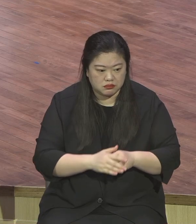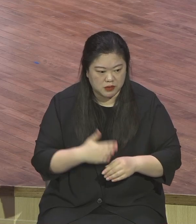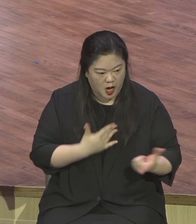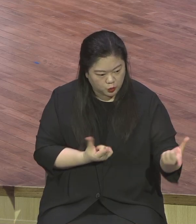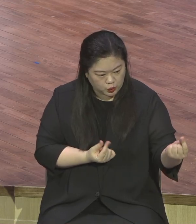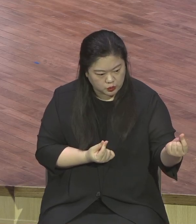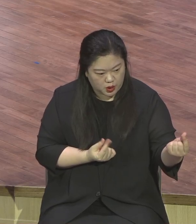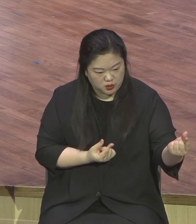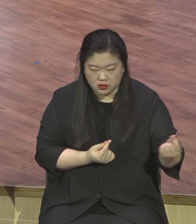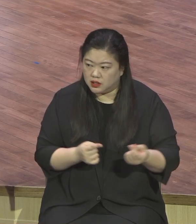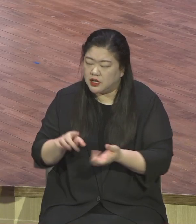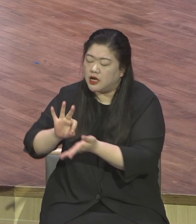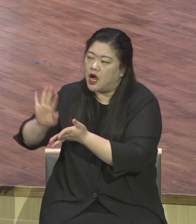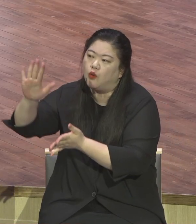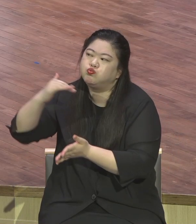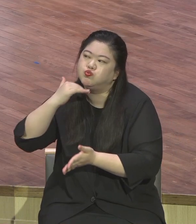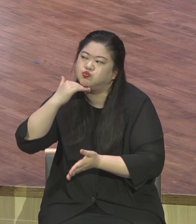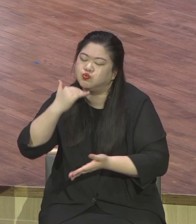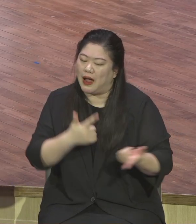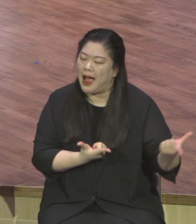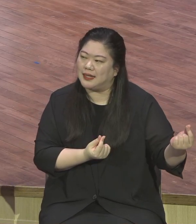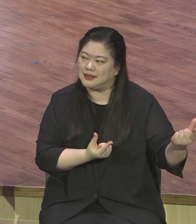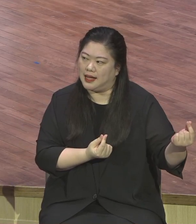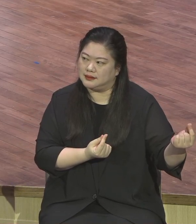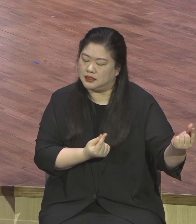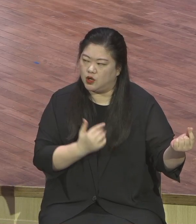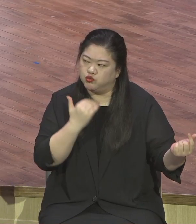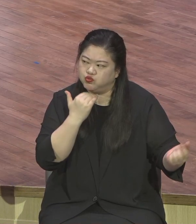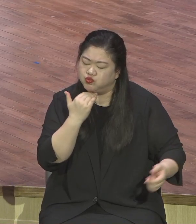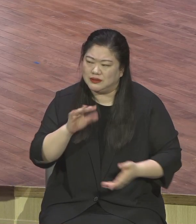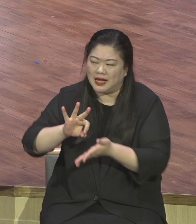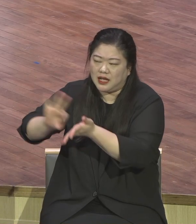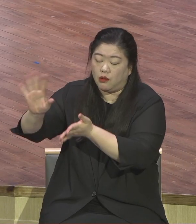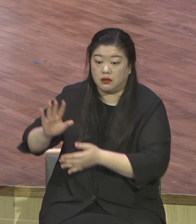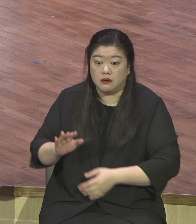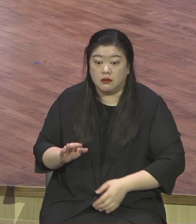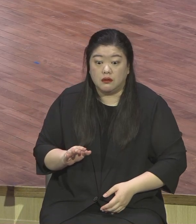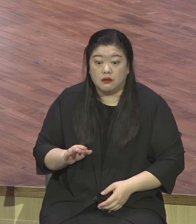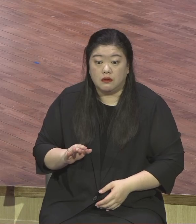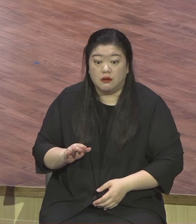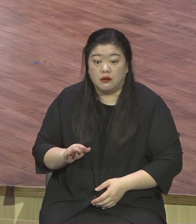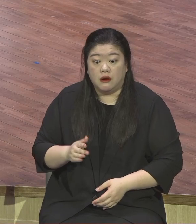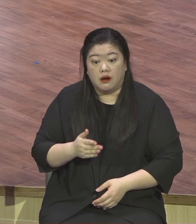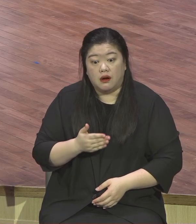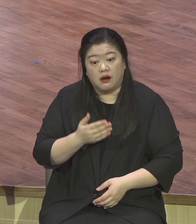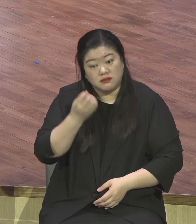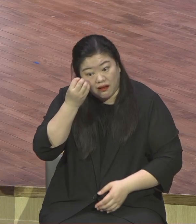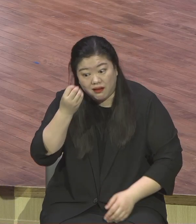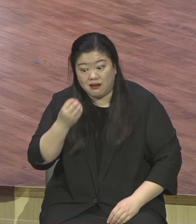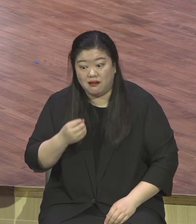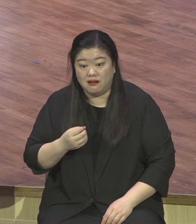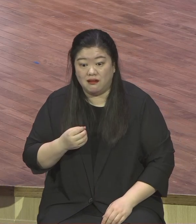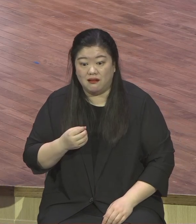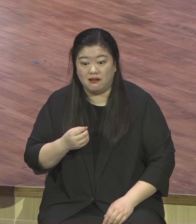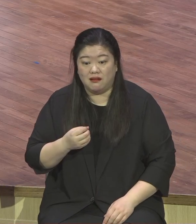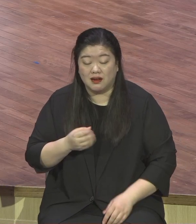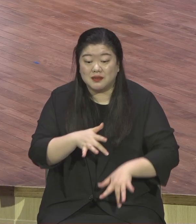같이 속으면 안 된다고 같이 막 불평이 된다 같이 속고 있는 거예요 사단이 박수를 치지 내 말 잘